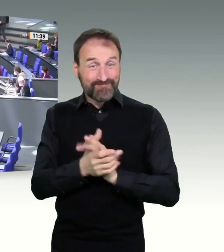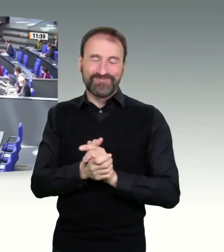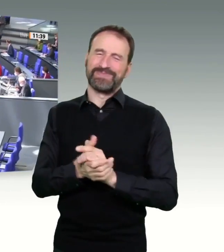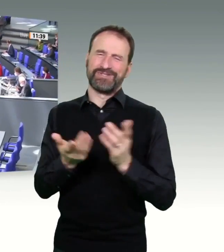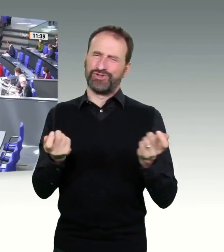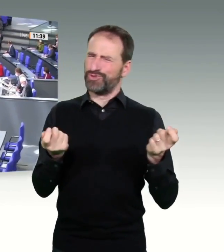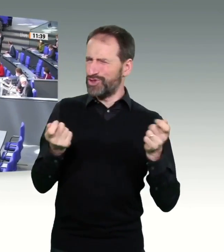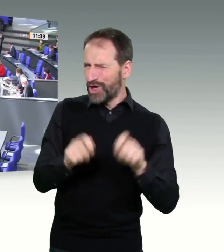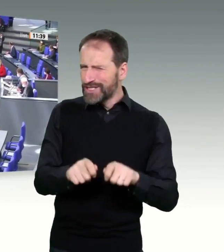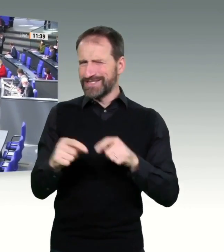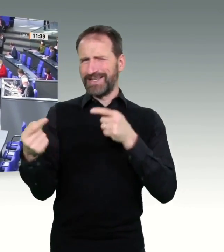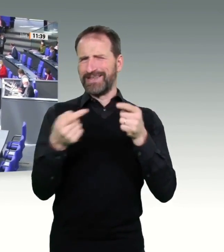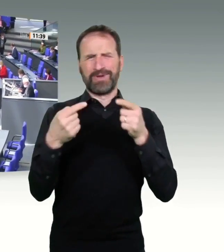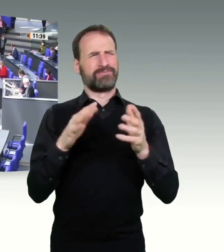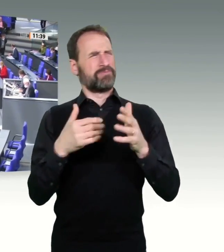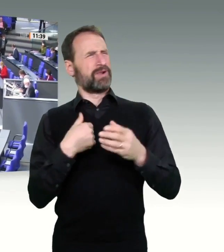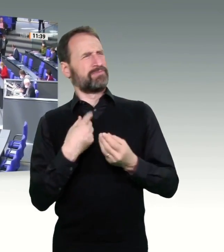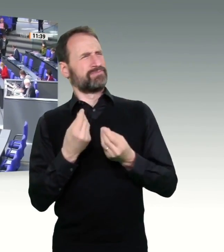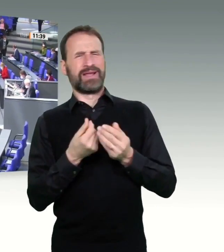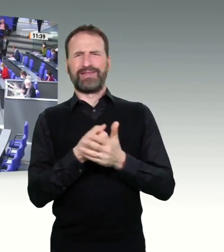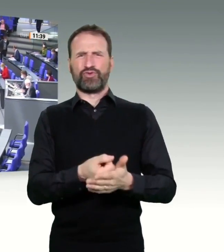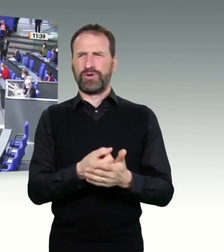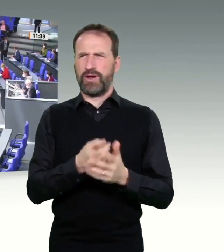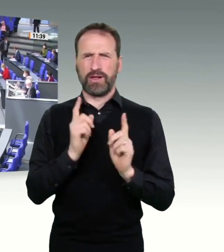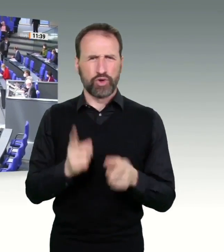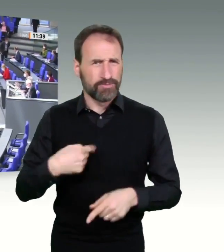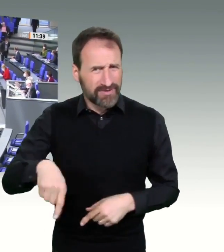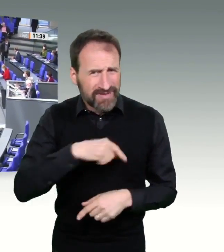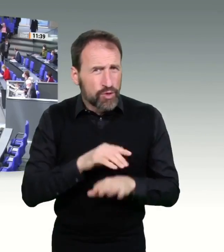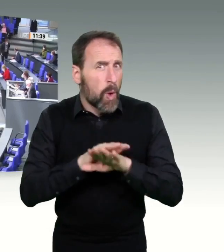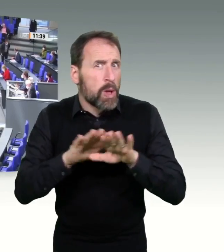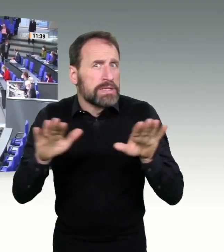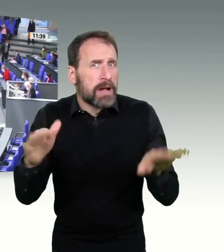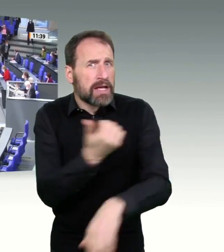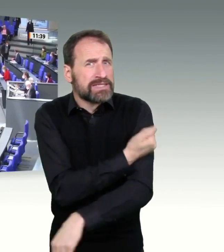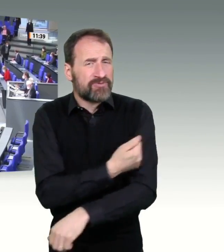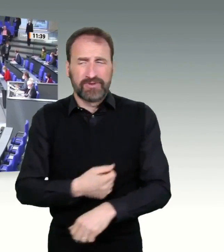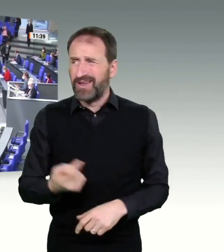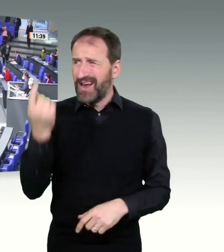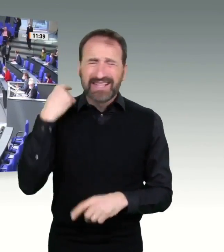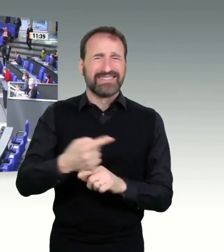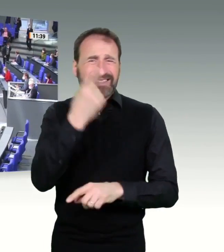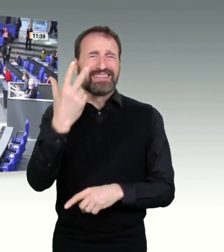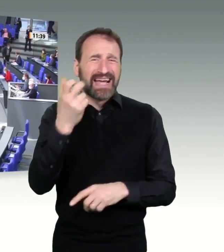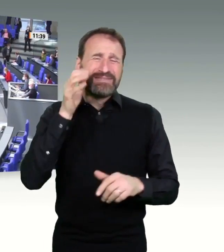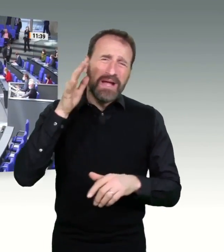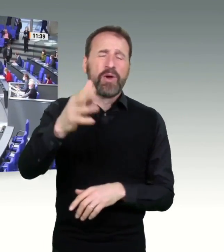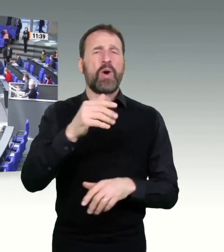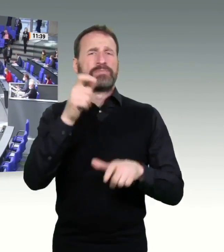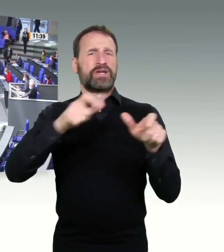noch nie geimpft. Wir haben im letzten Jahr 30 Millionen Menschen in Arztpraxen bei der Grippe und es hat gut funktioniert. Deswegen finde ich